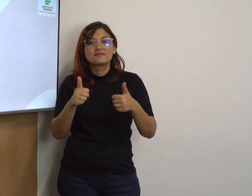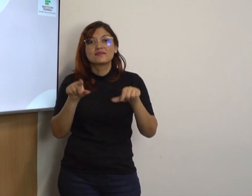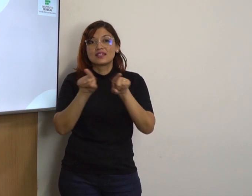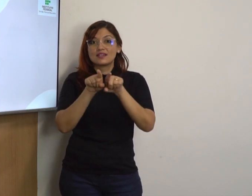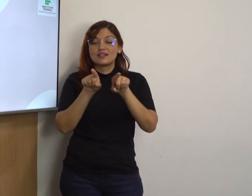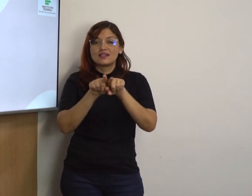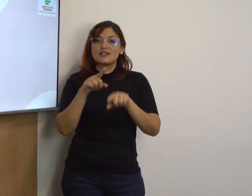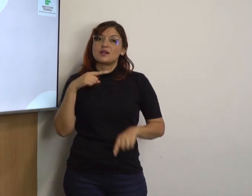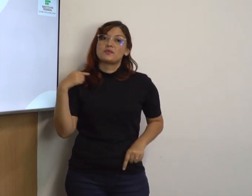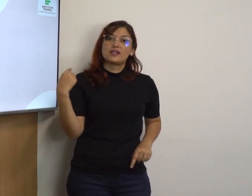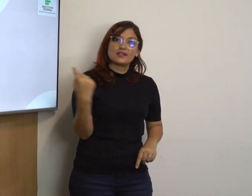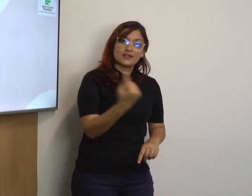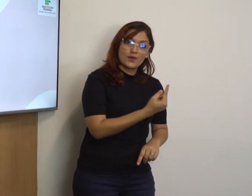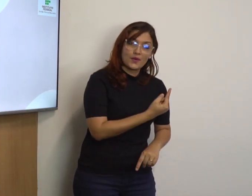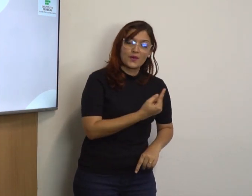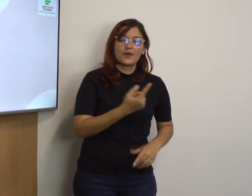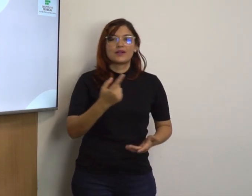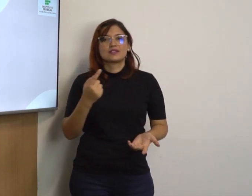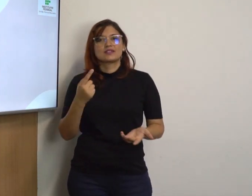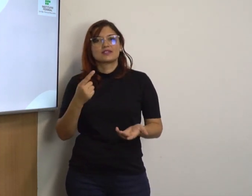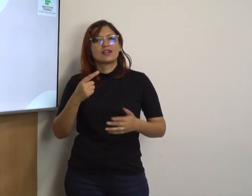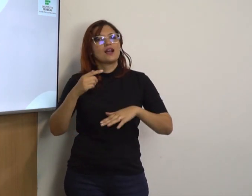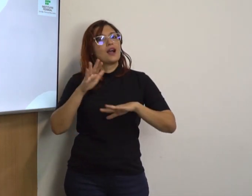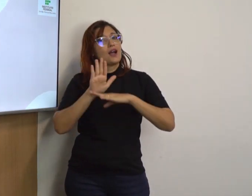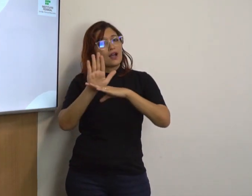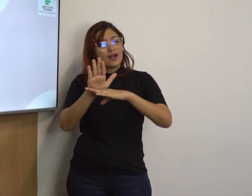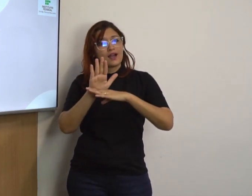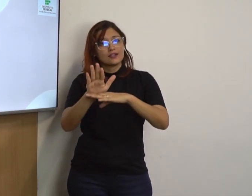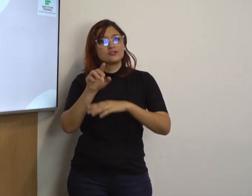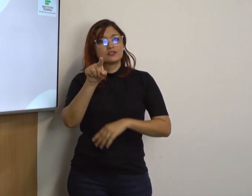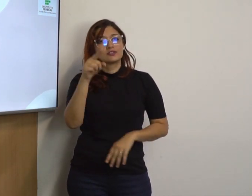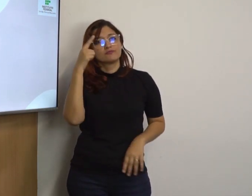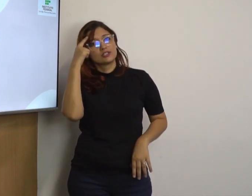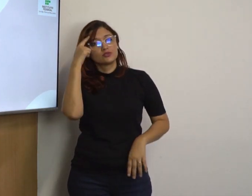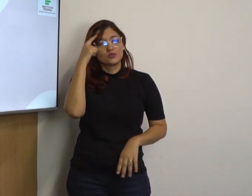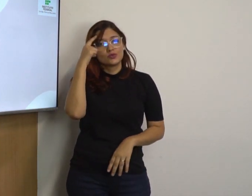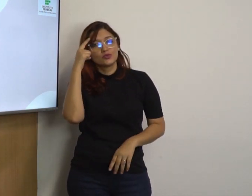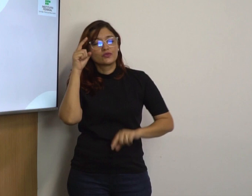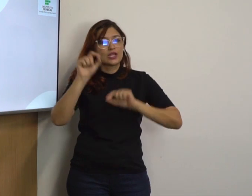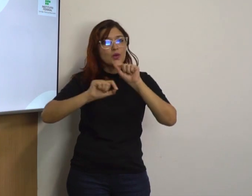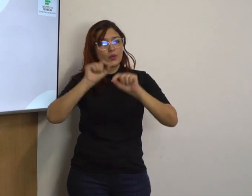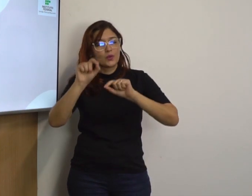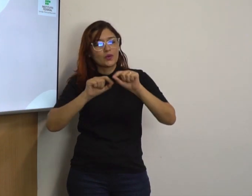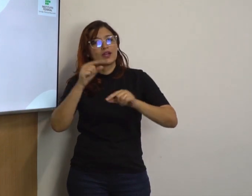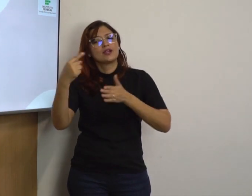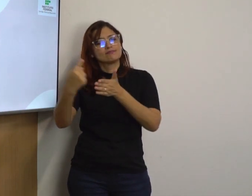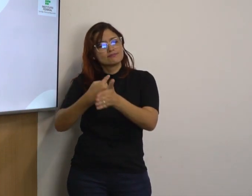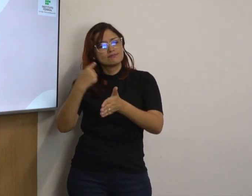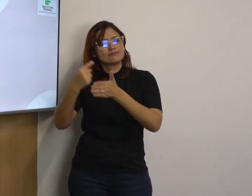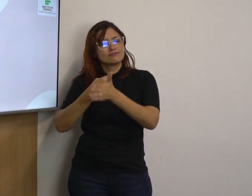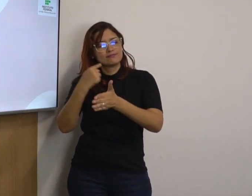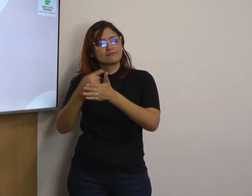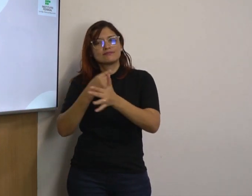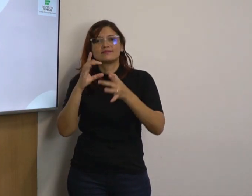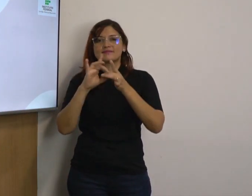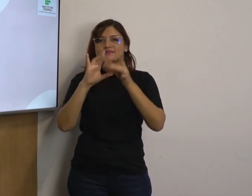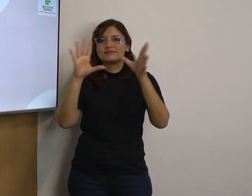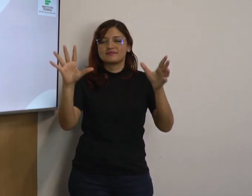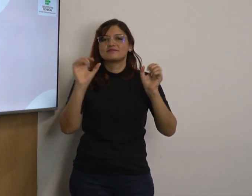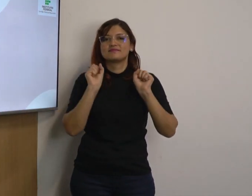vai, você vai conseguir se desenvolver. E se você tiver alguma dúvida, você pode me